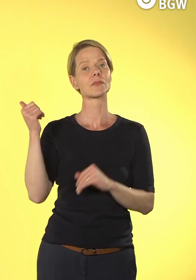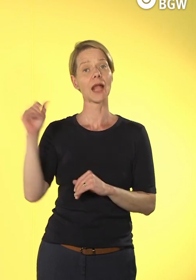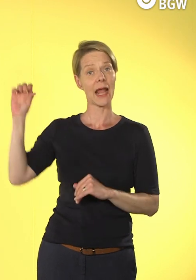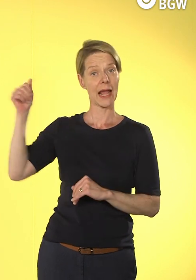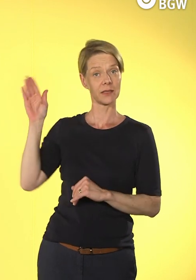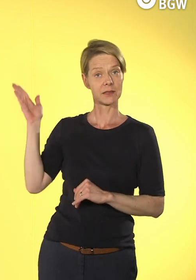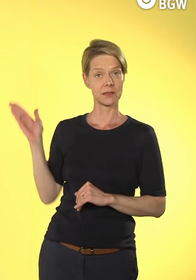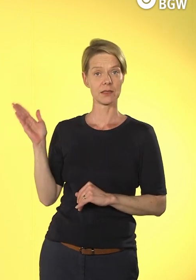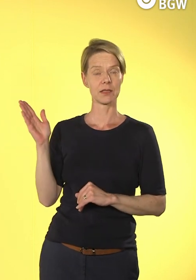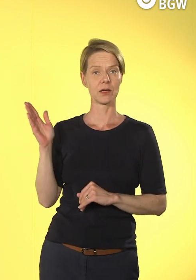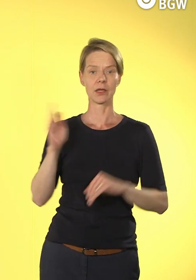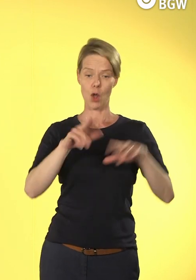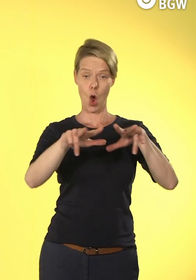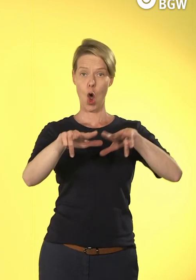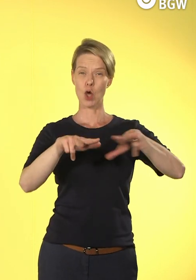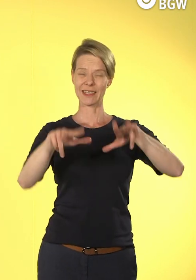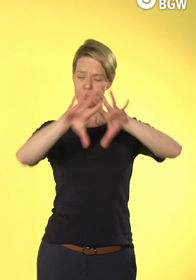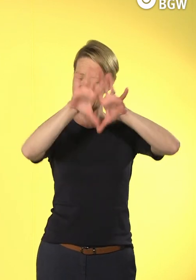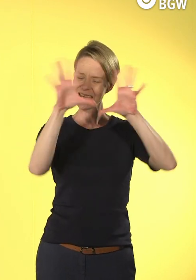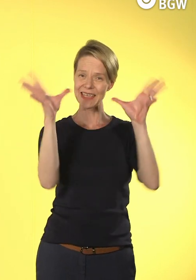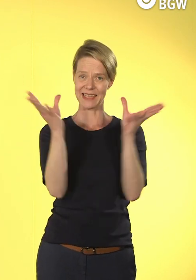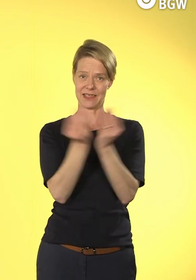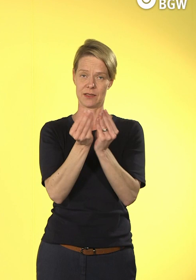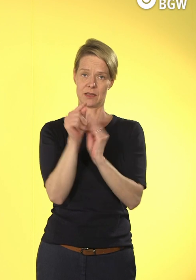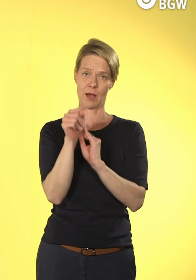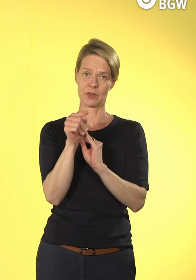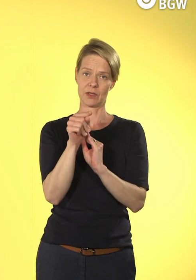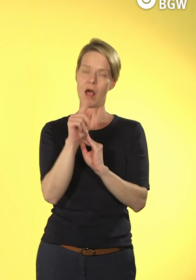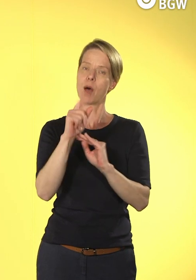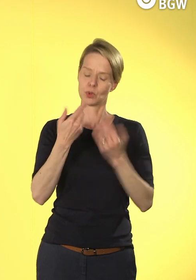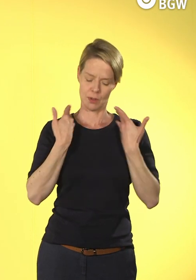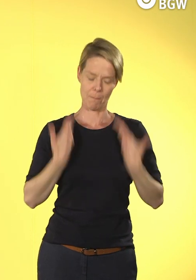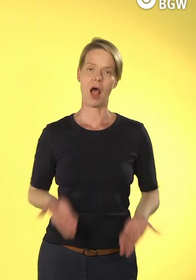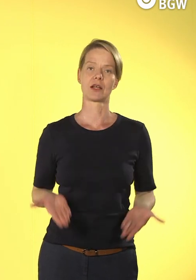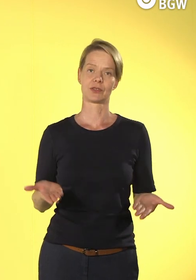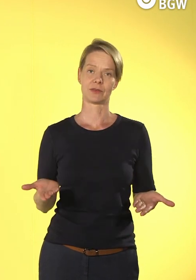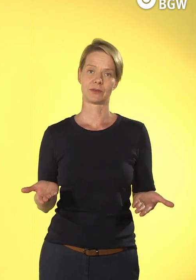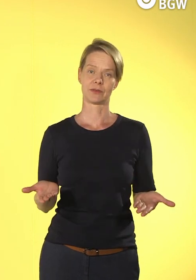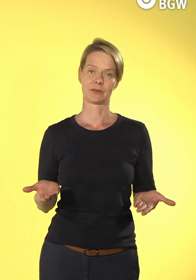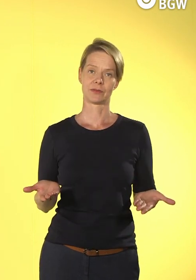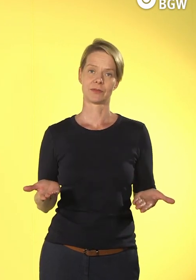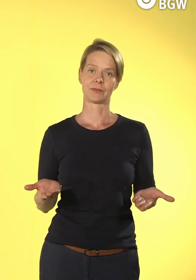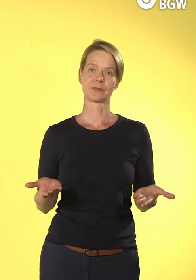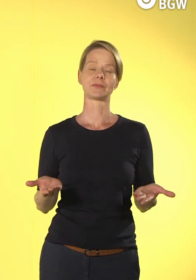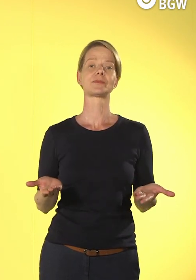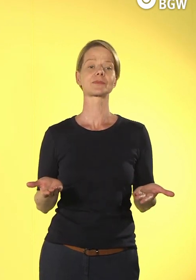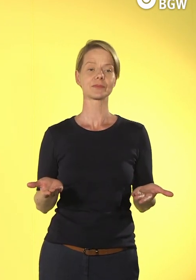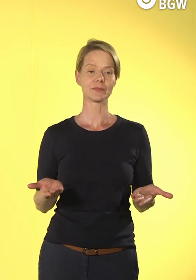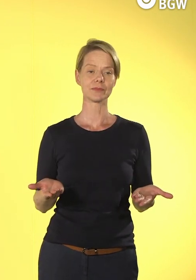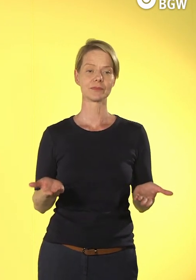insgesamt als ganzes Konstrukt bereit sein muss für den digitalen Wandel. Und alle